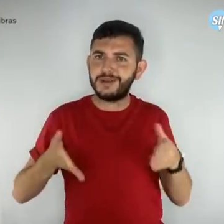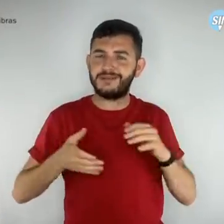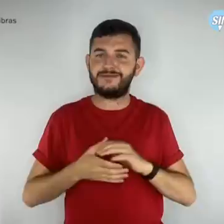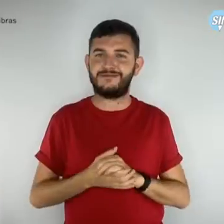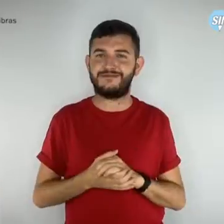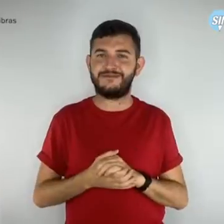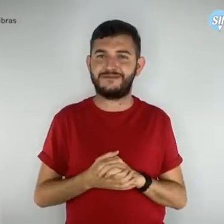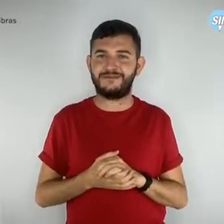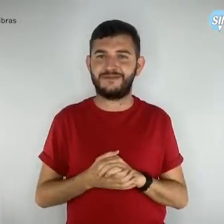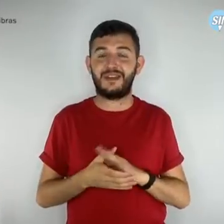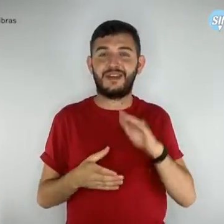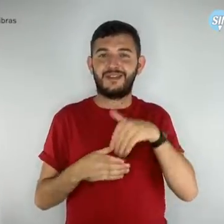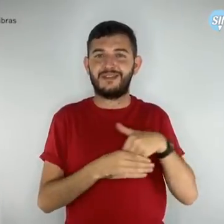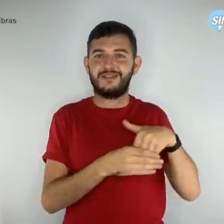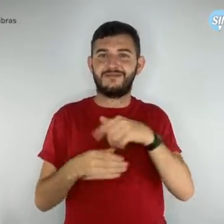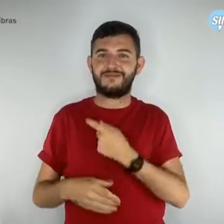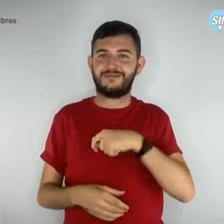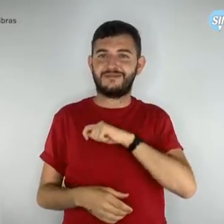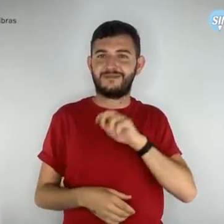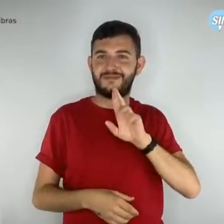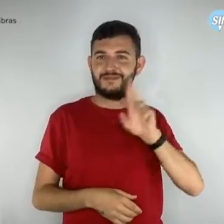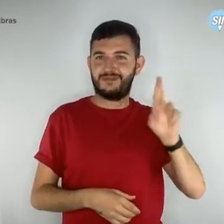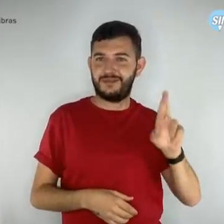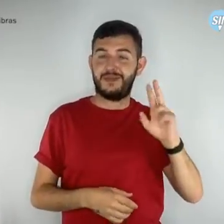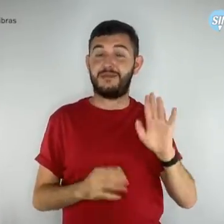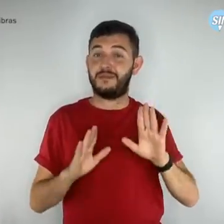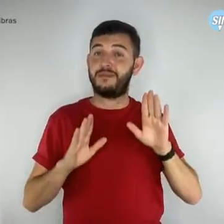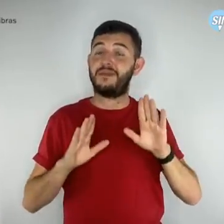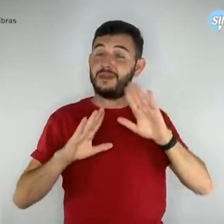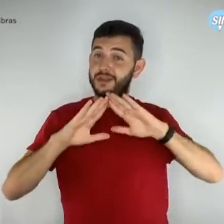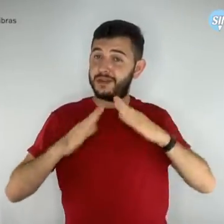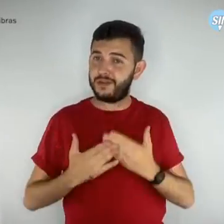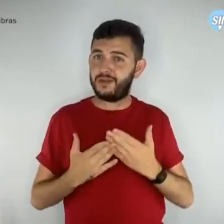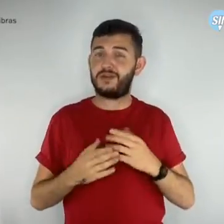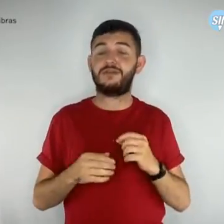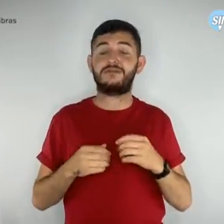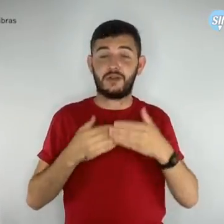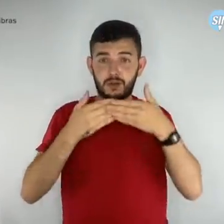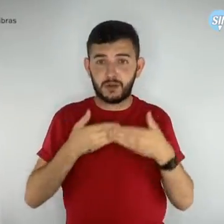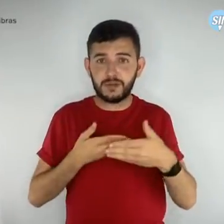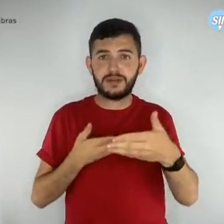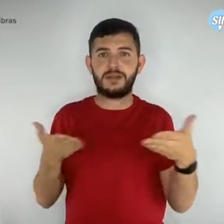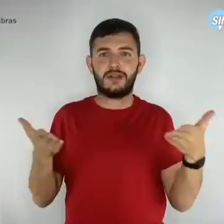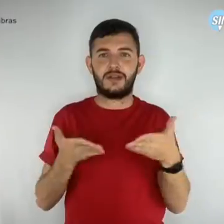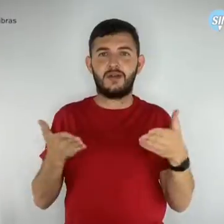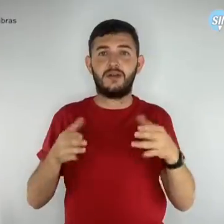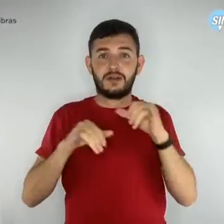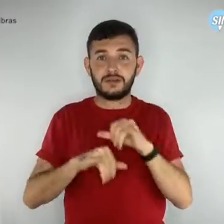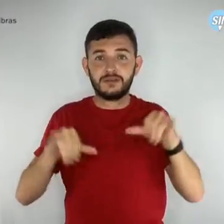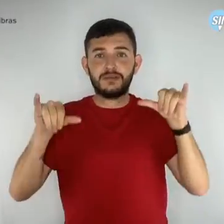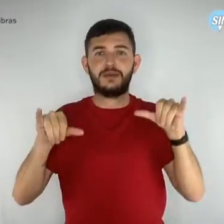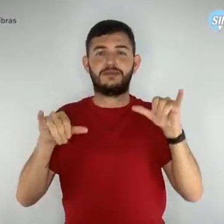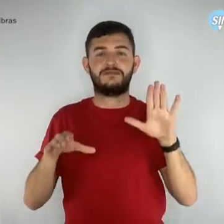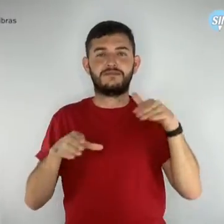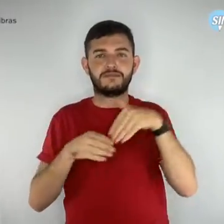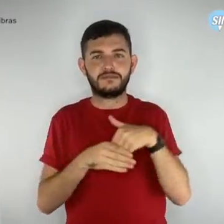campanha do sindicato para eleição de novos delegados e representantes sindicais. A ideia dessa